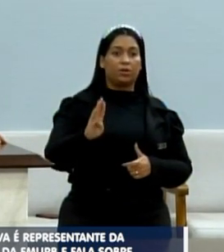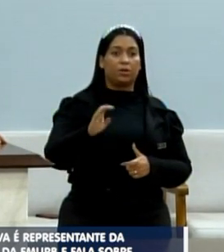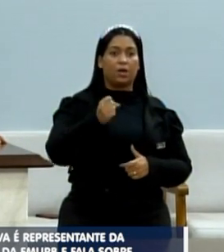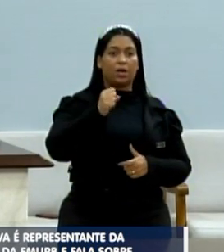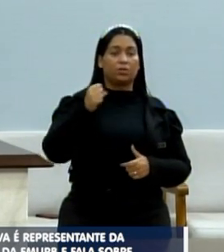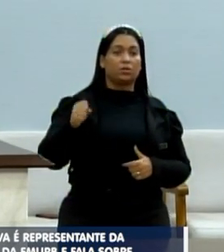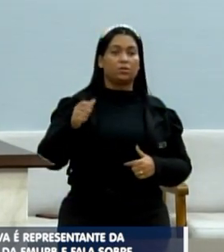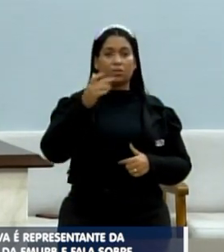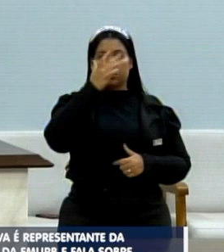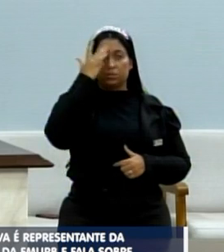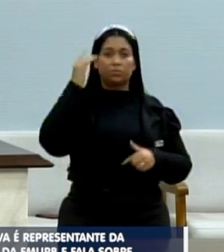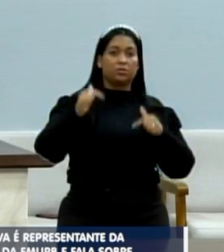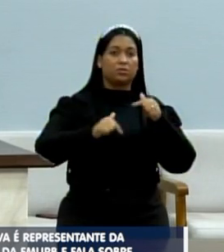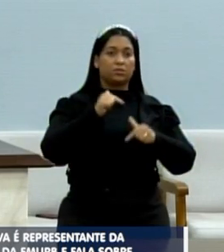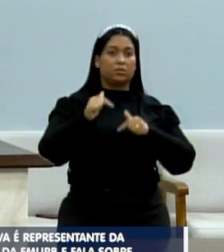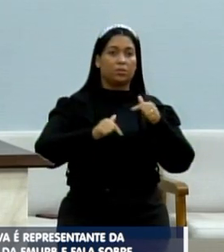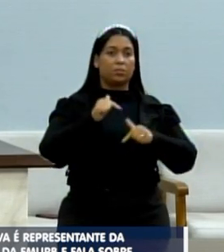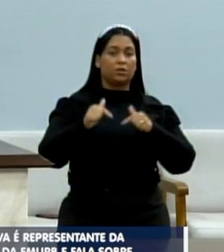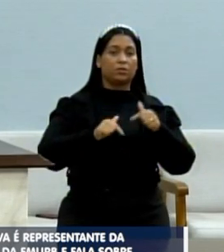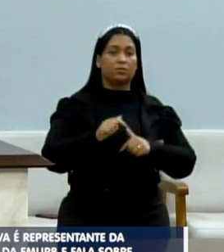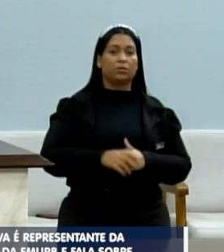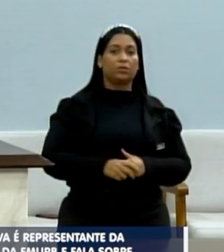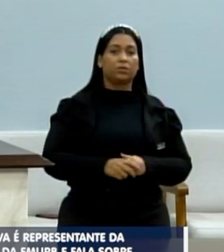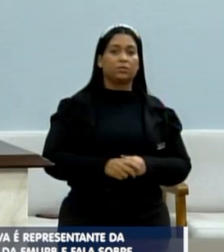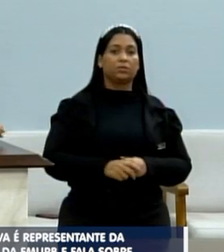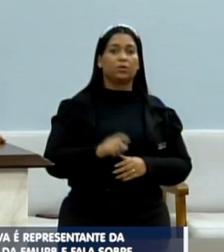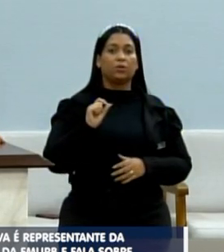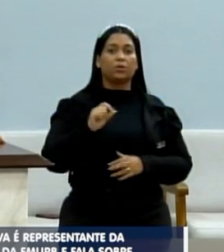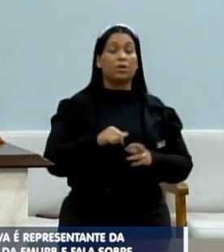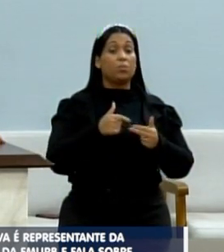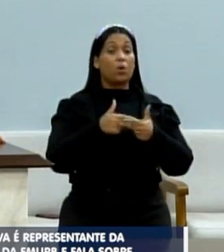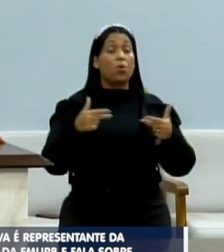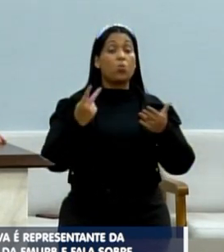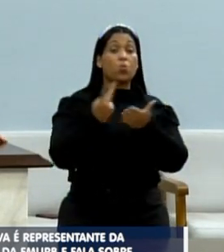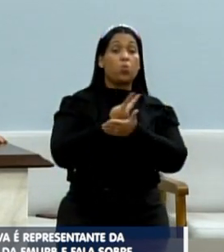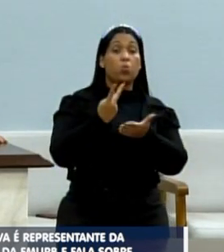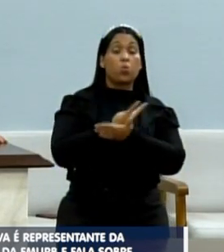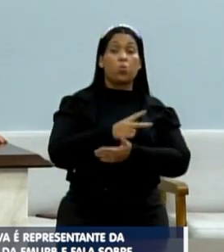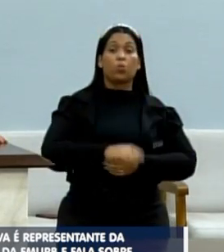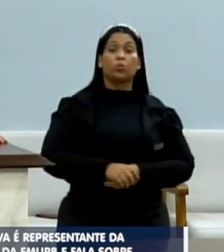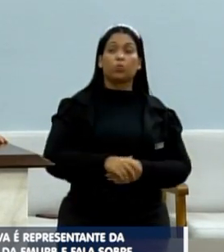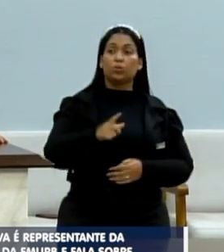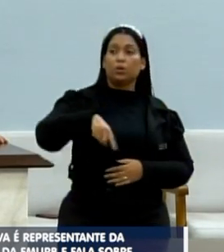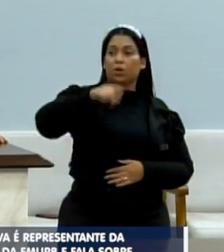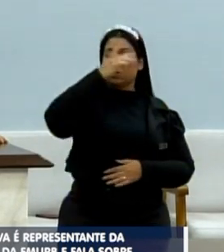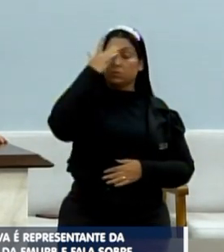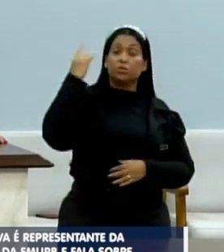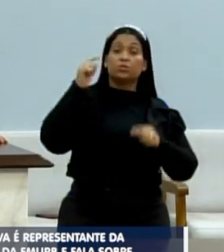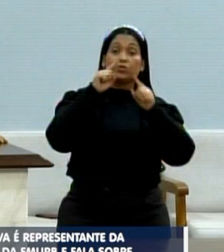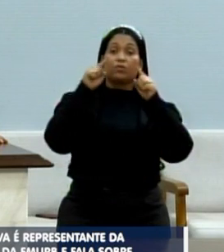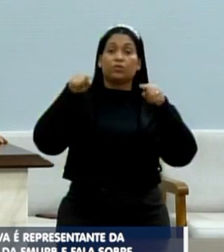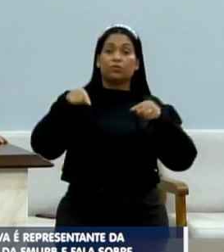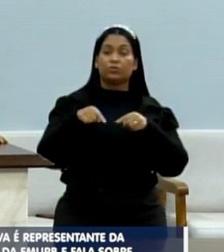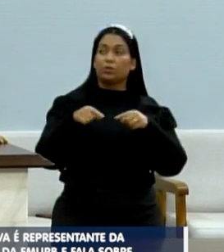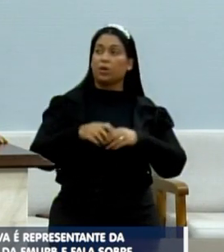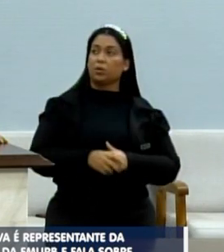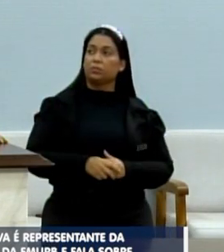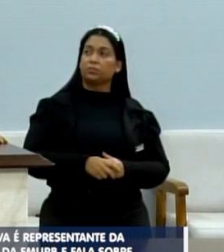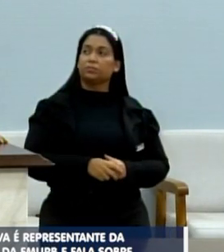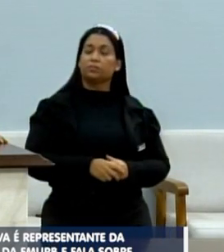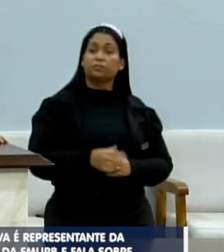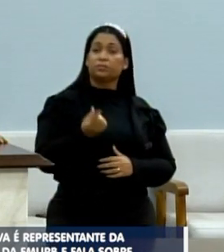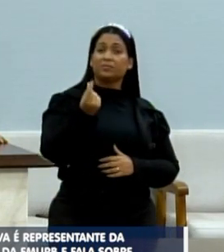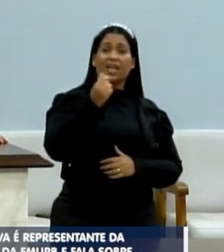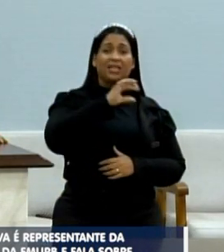trabalhadores, que é uma situação que vem acontecendo aí com os funcionários, que está de um